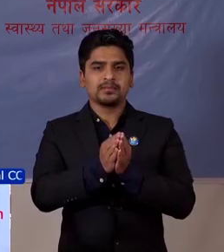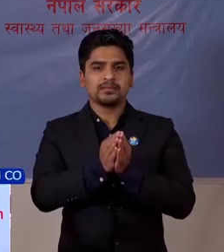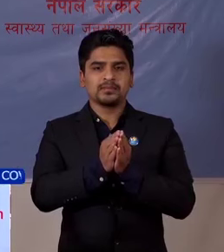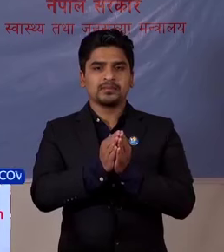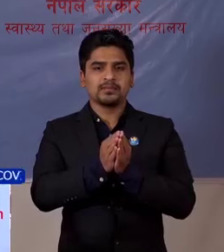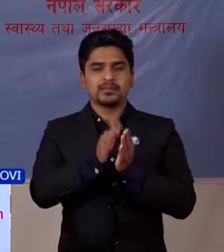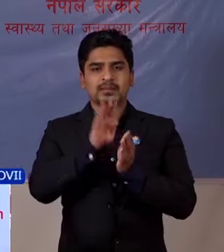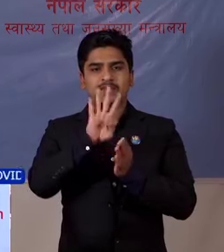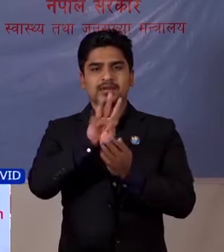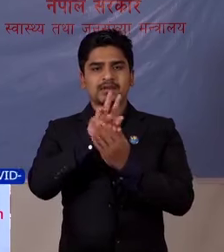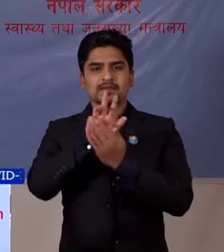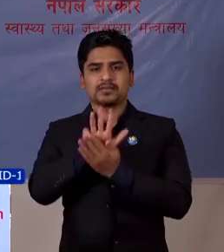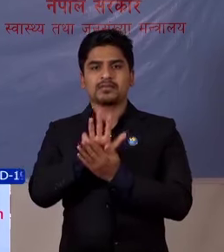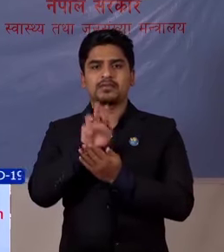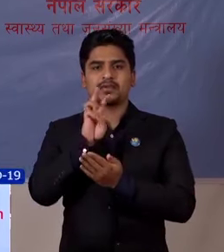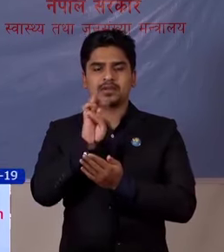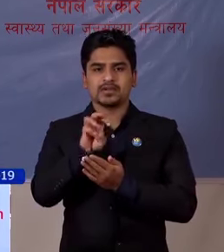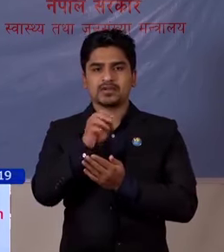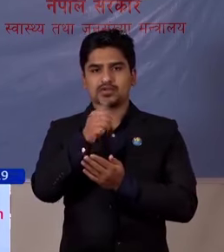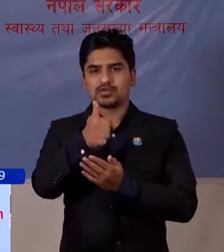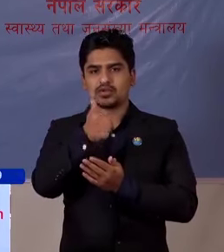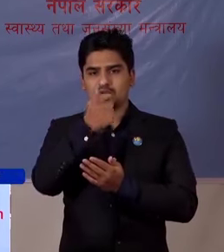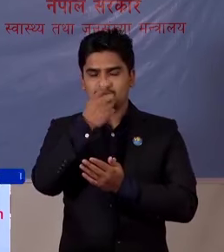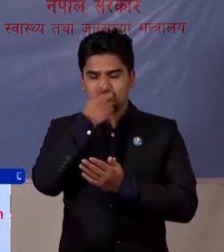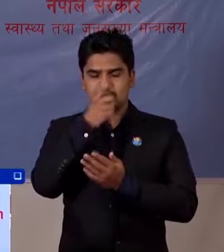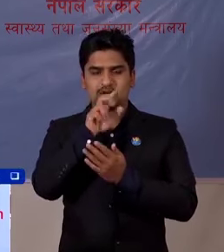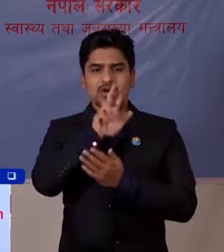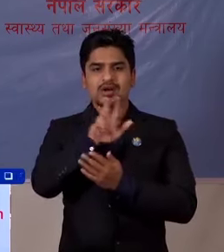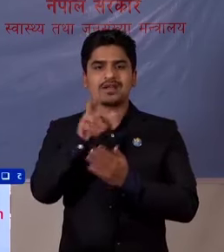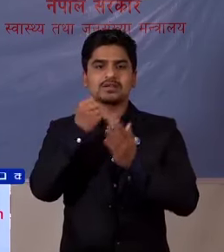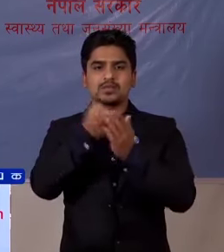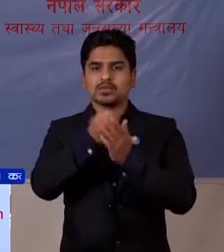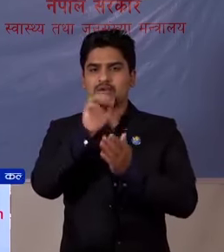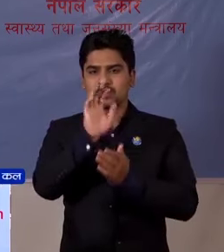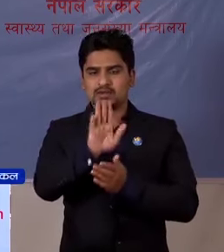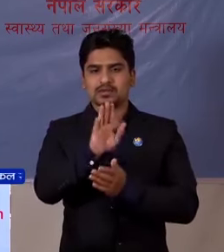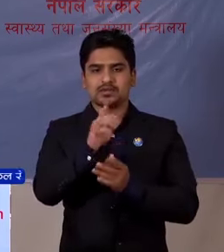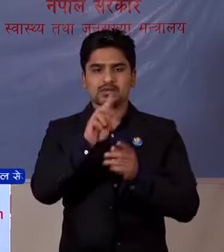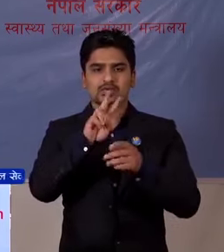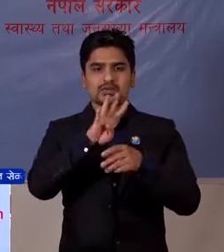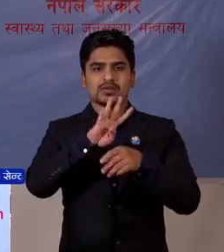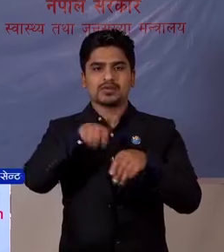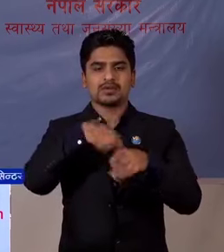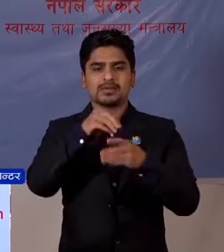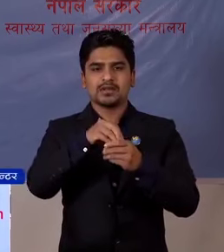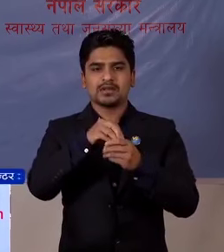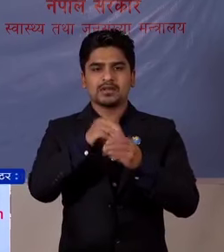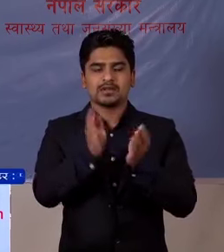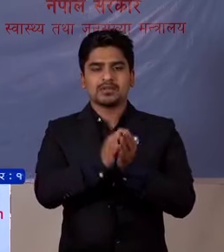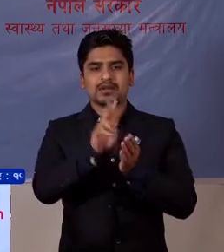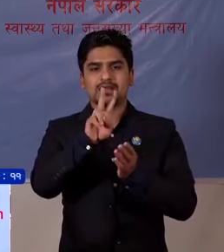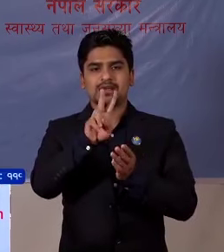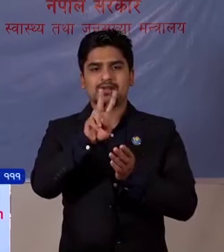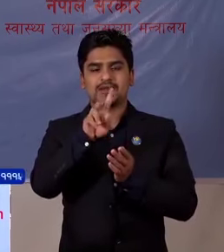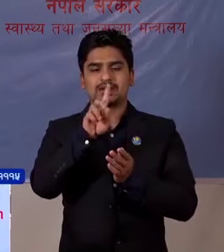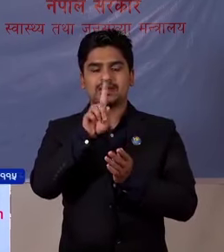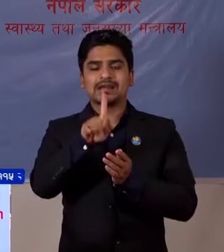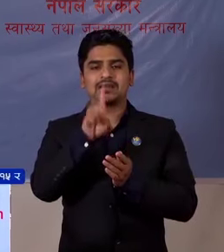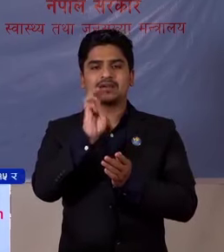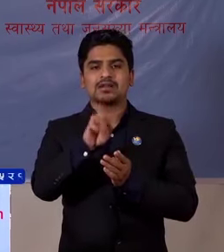96688 पुगेको छो कत 24 गंटा माँ जम्मा 1449